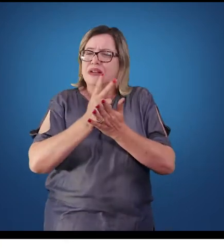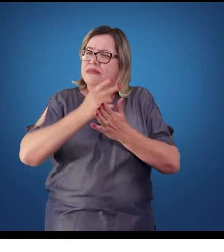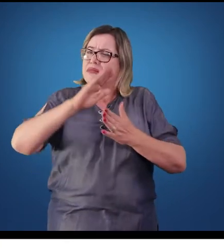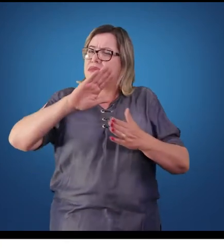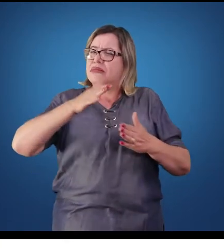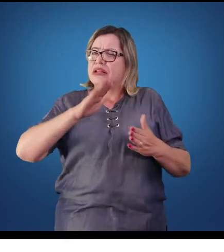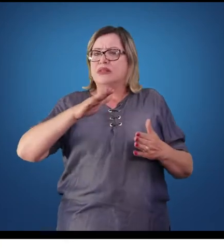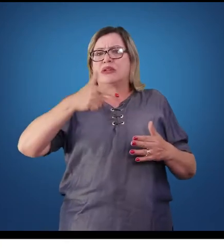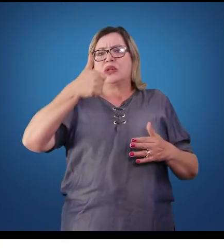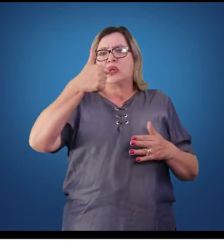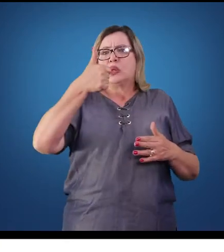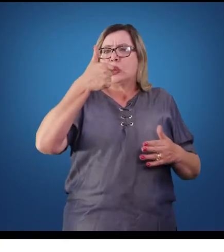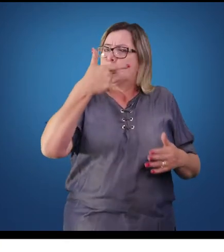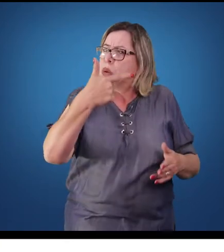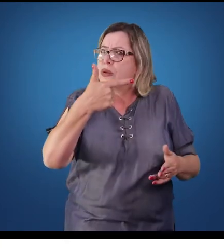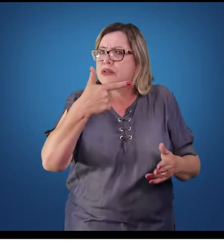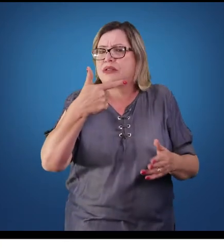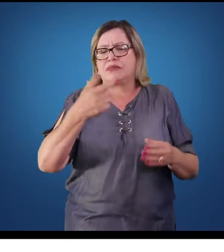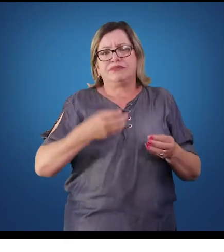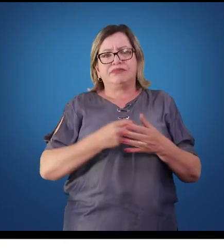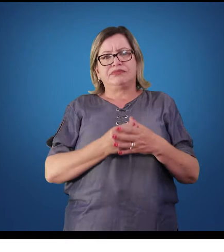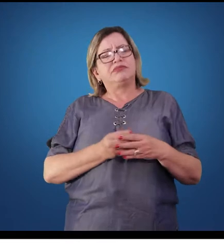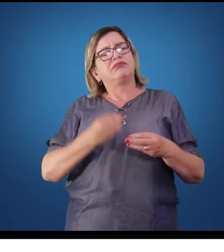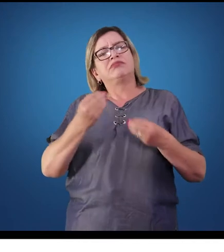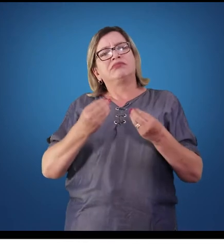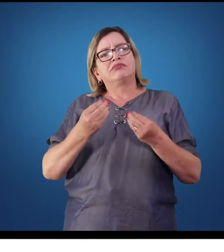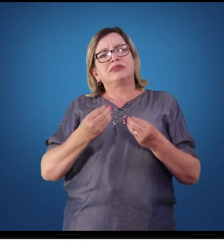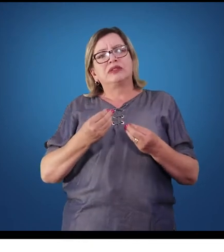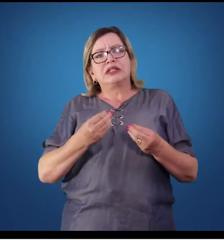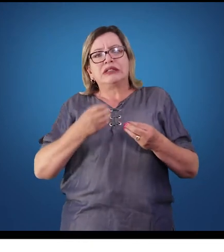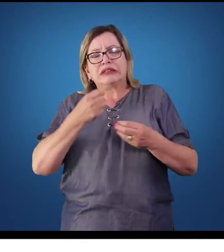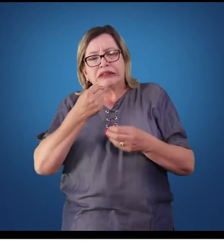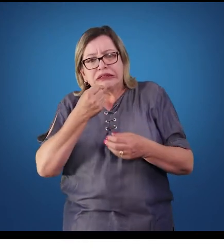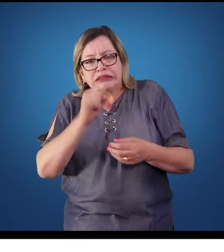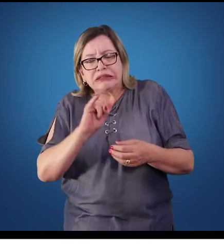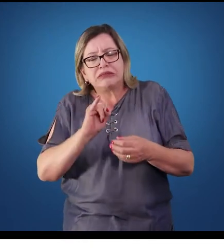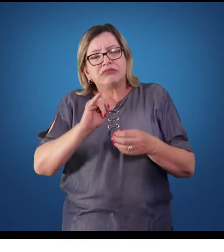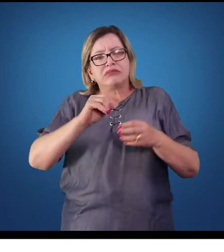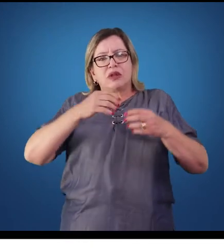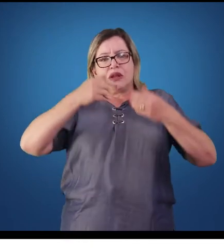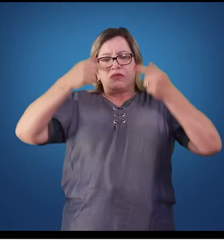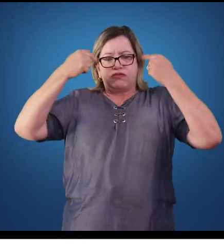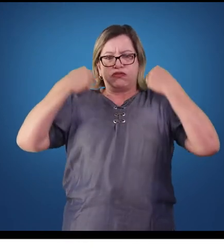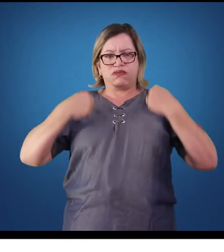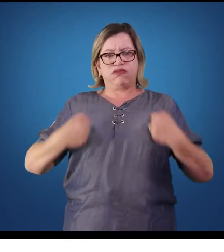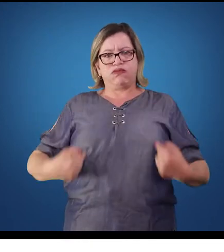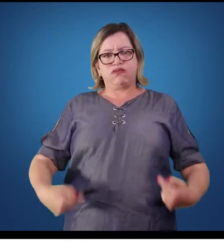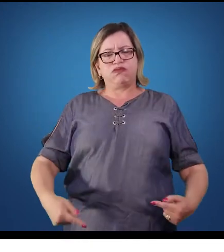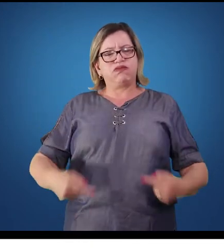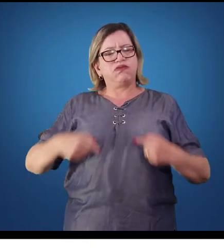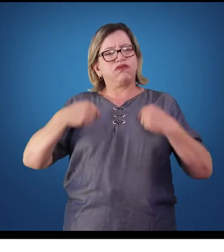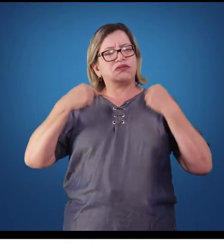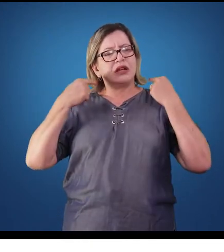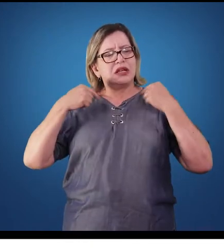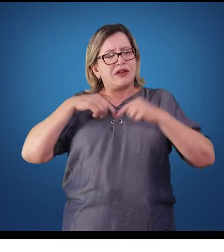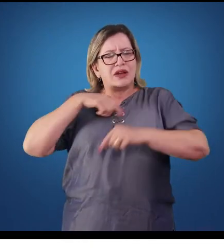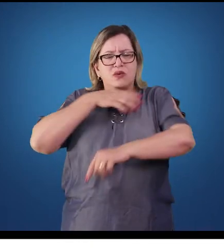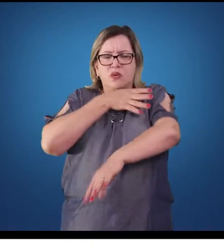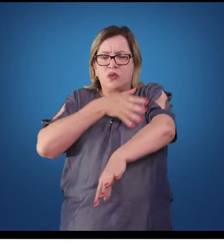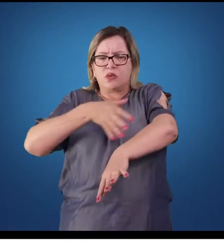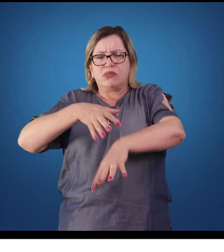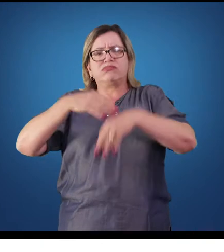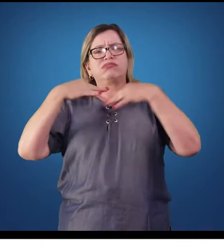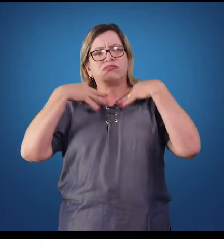miligramas de mercúrio. Quando esse sangue circula pelo corpo humano, ele vai passando